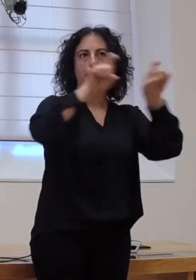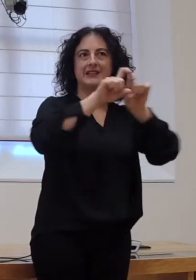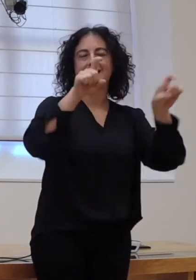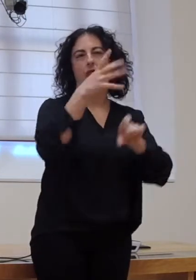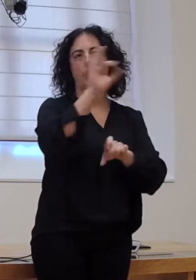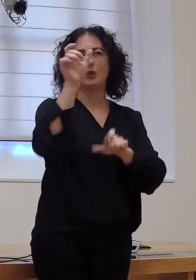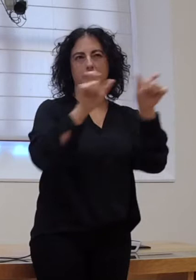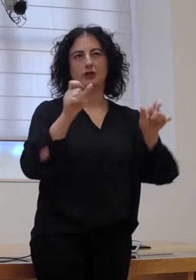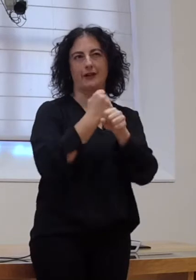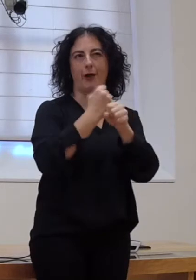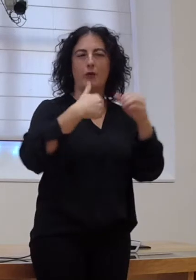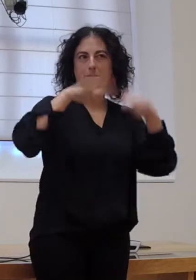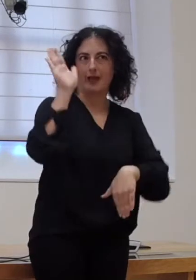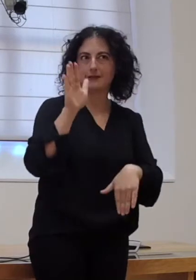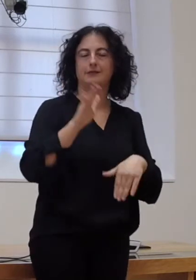Discapacidade